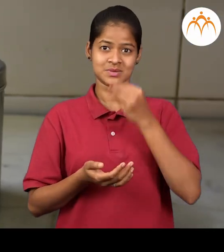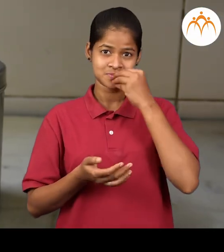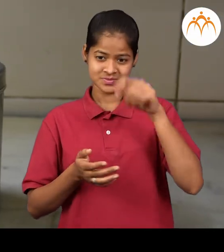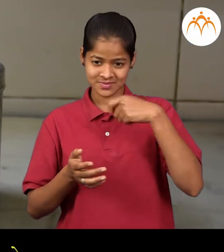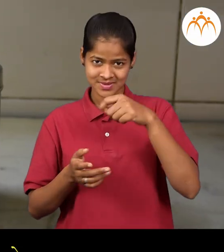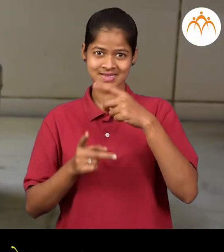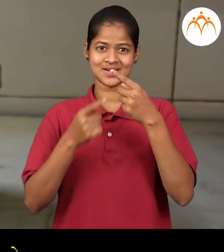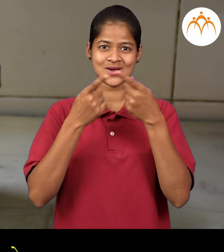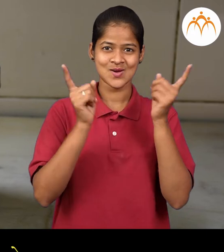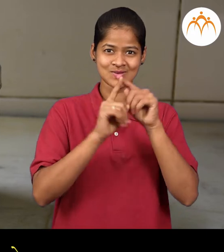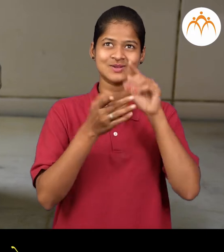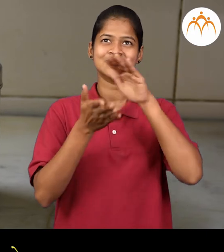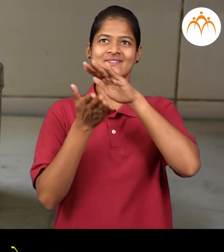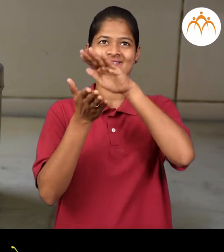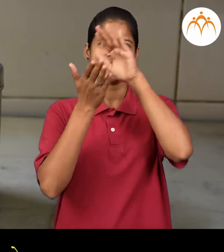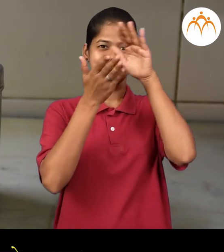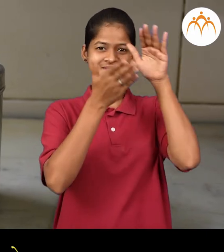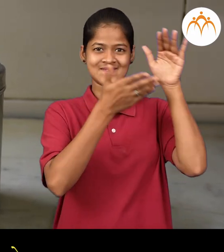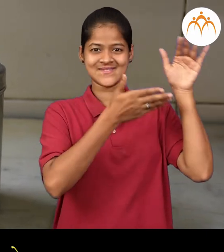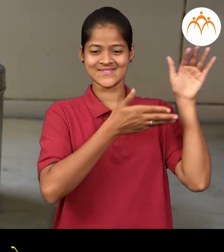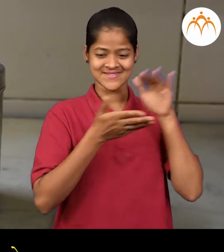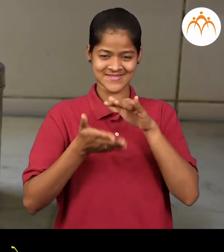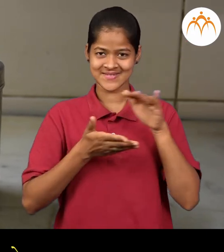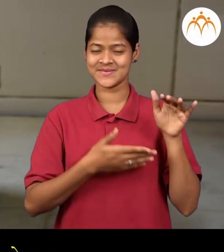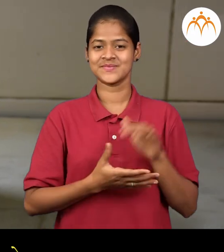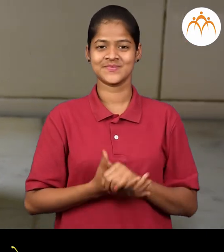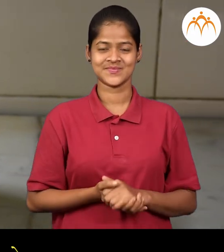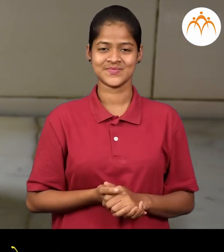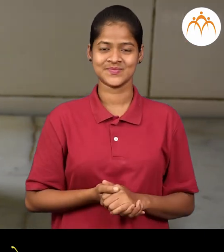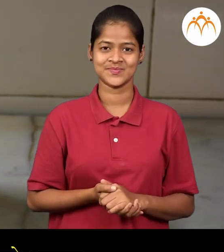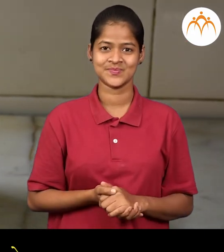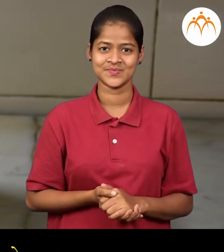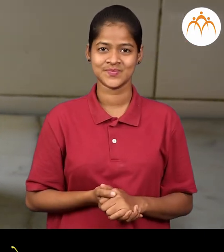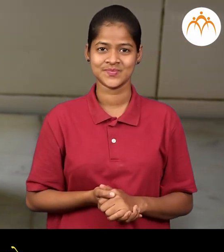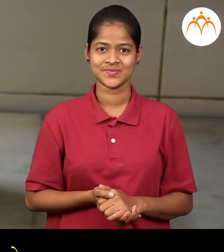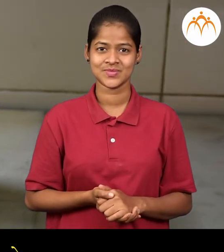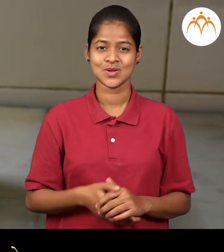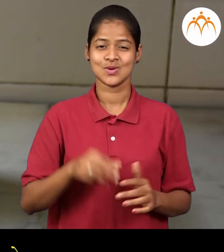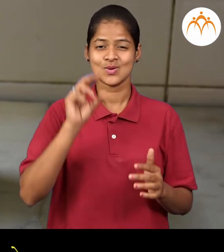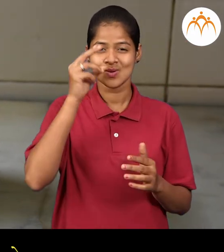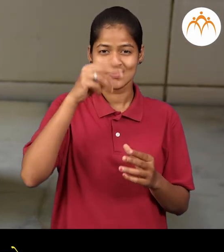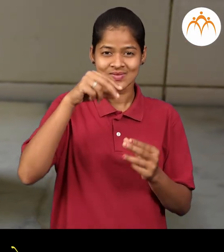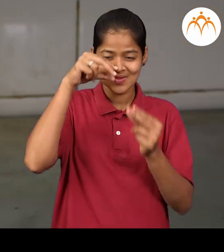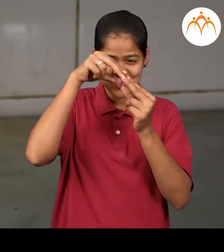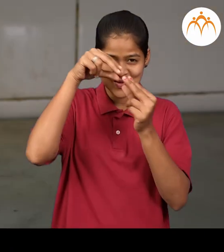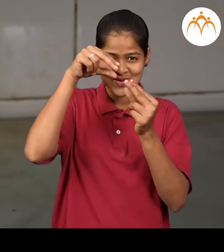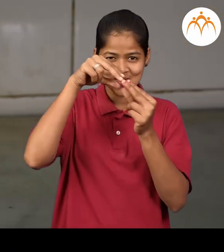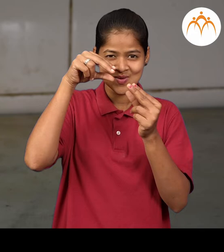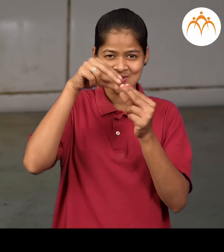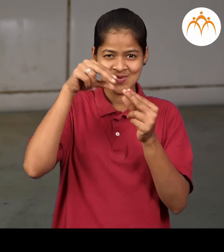स्वयंपाक घरात खूप डबे असतात डबी